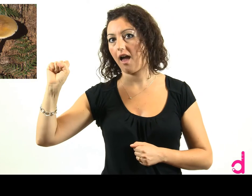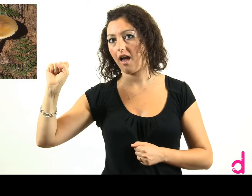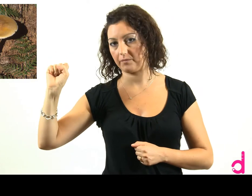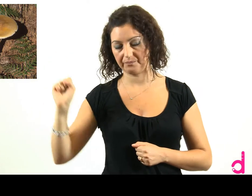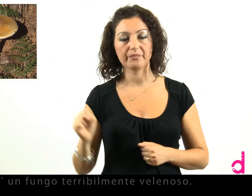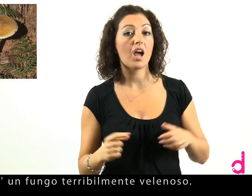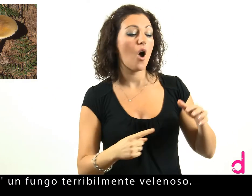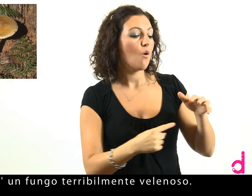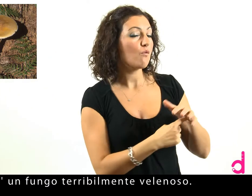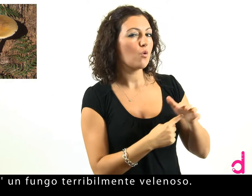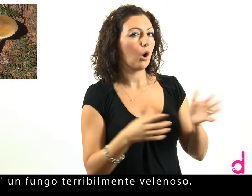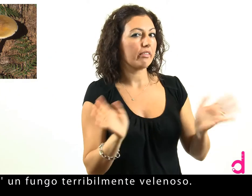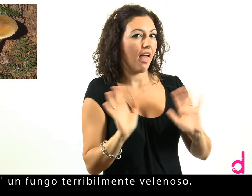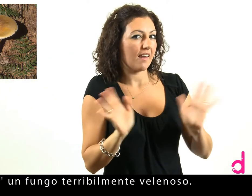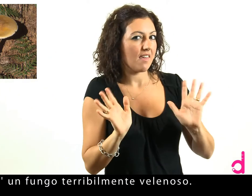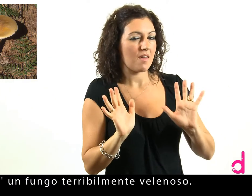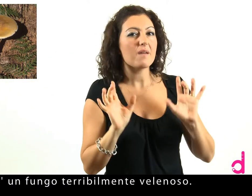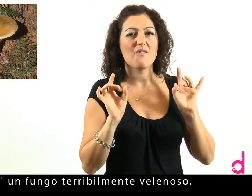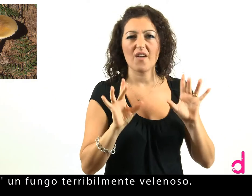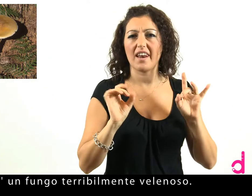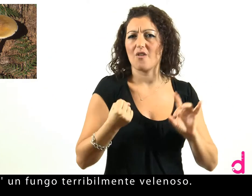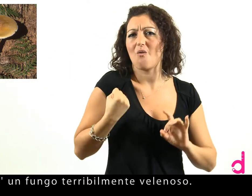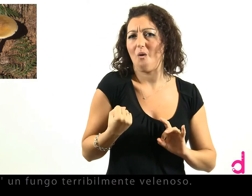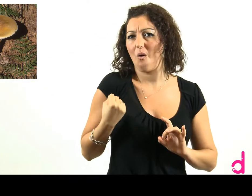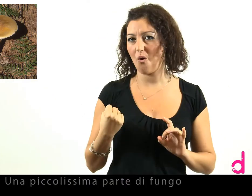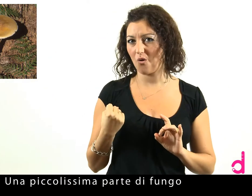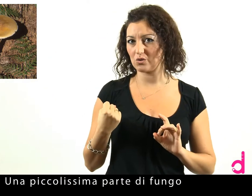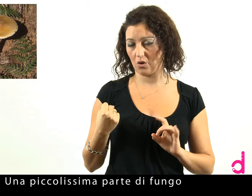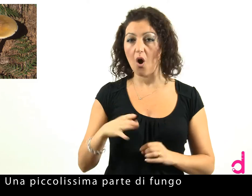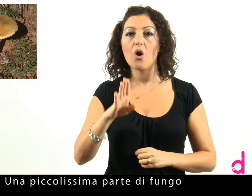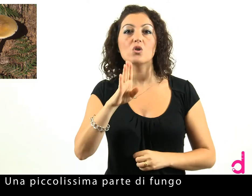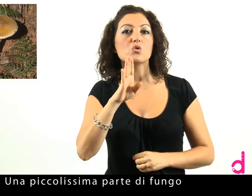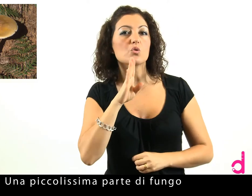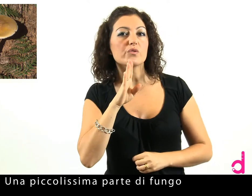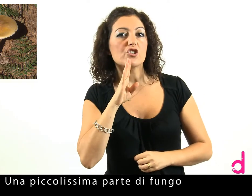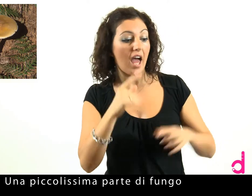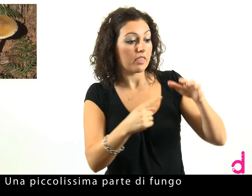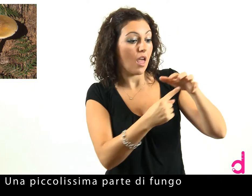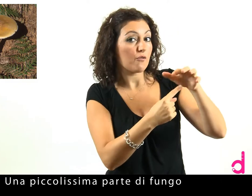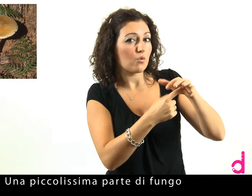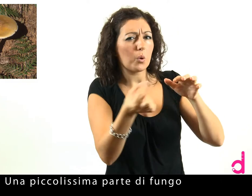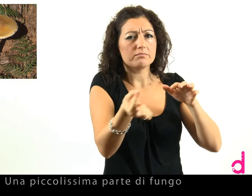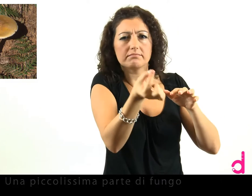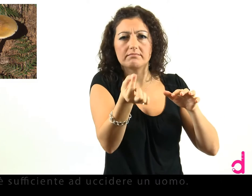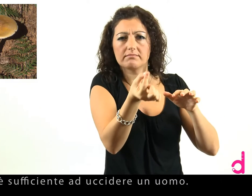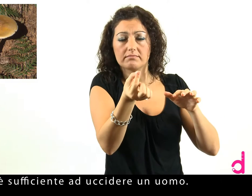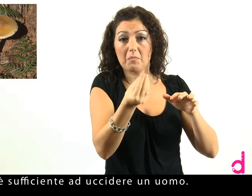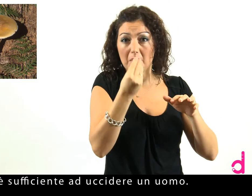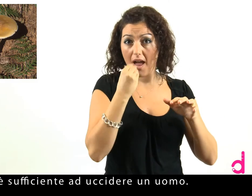È un fungo terribilmente velenoso. Una piccolissima parte di fungo è sufficiente ad